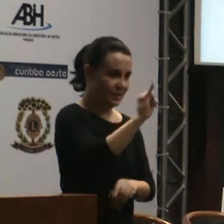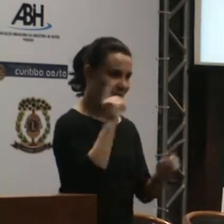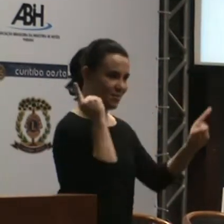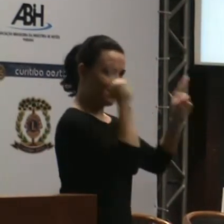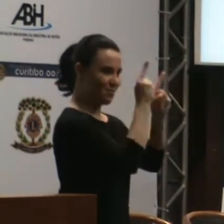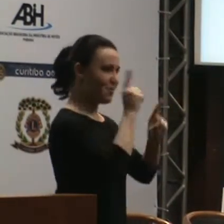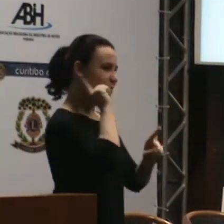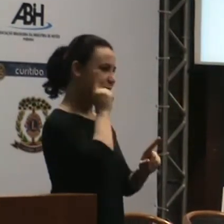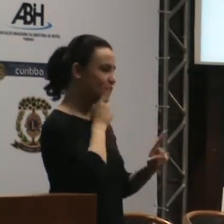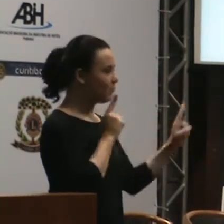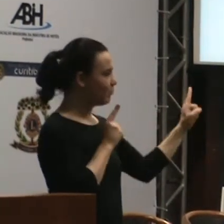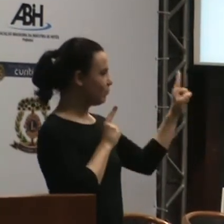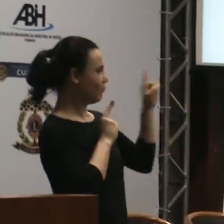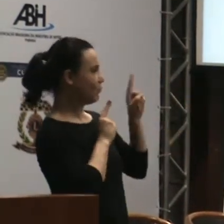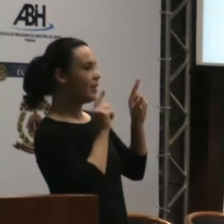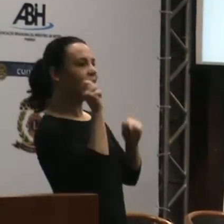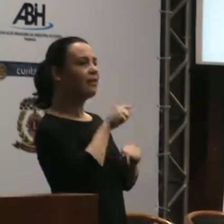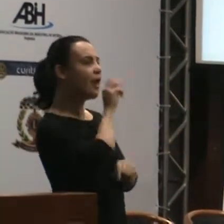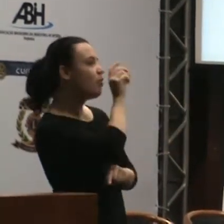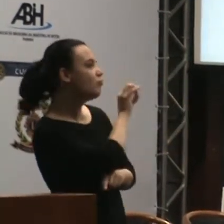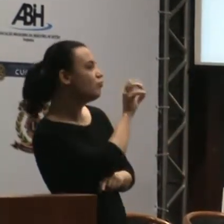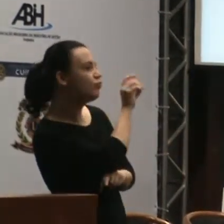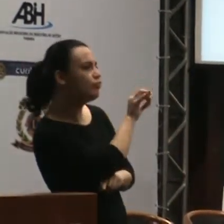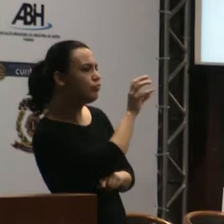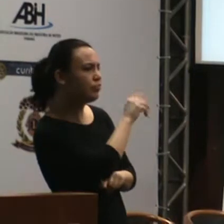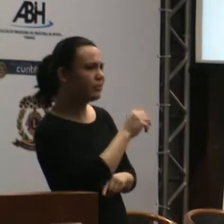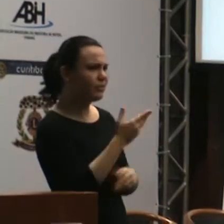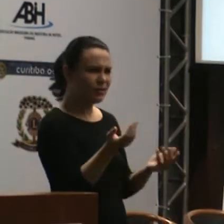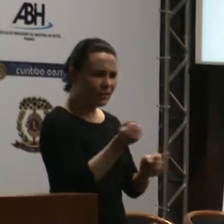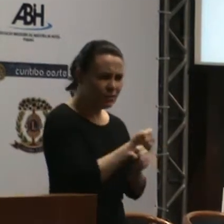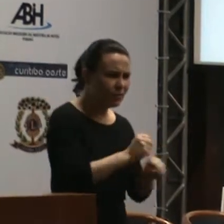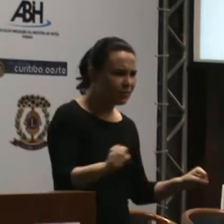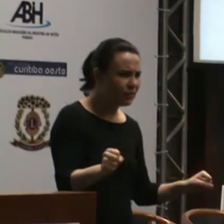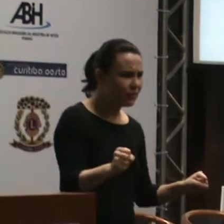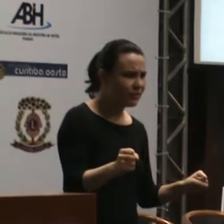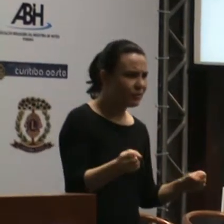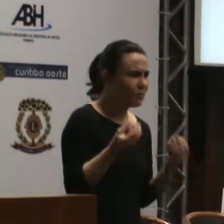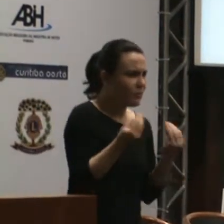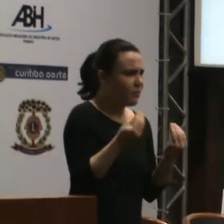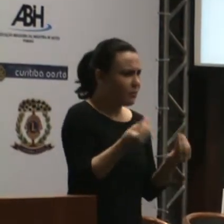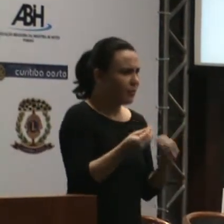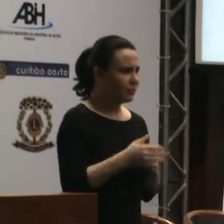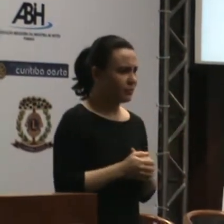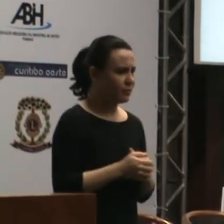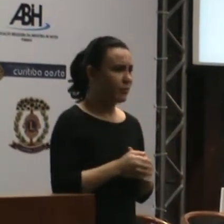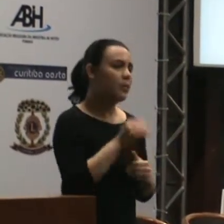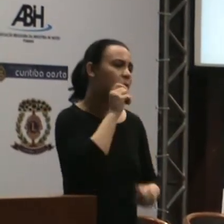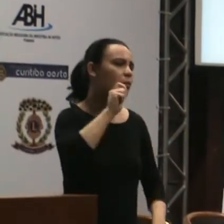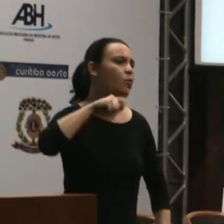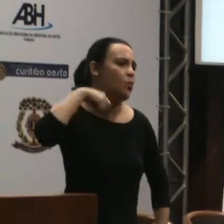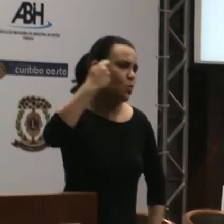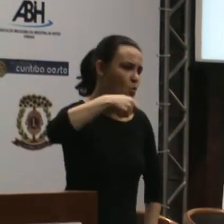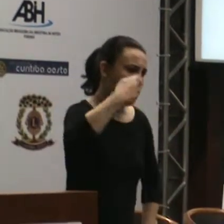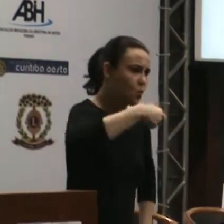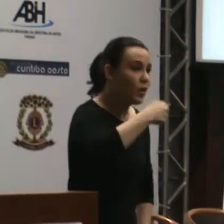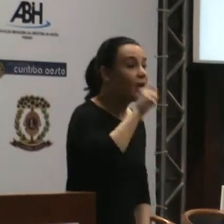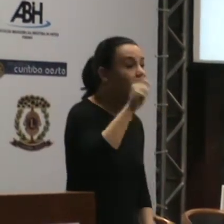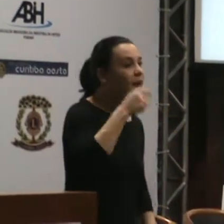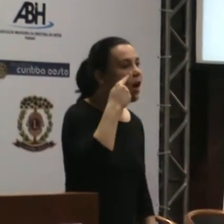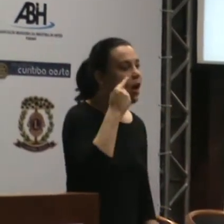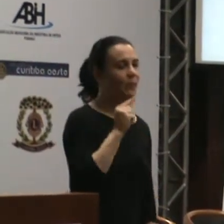pessoa em libras aquilo que nós queremos comunicar a ela? Talvez a gente não saia por sinal, mas nós podemos escrever